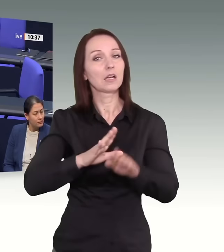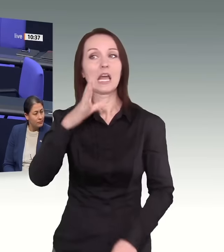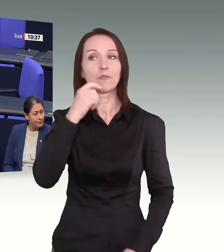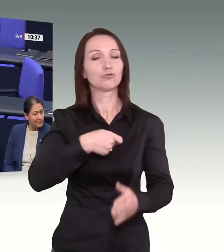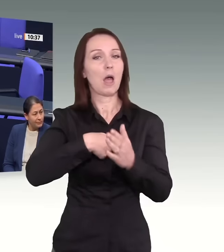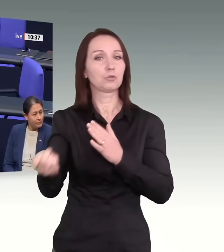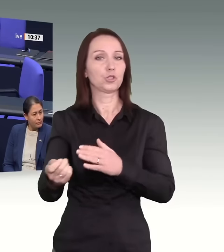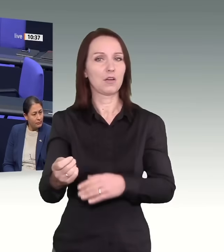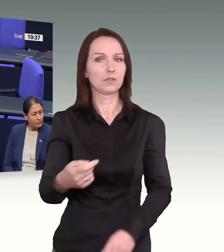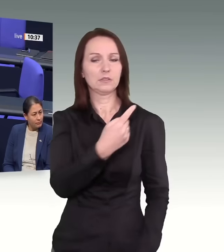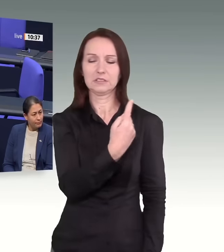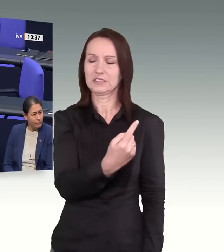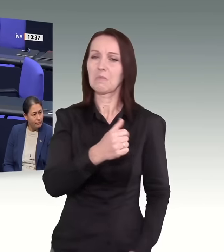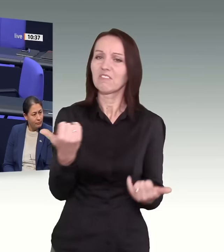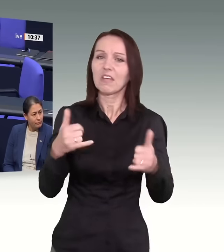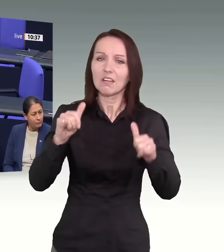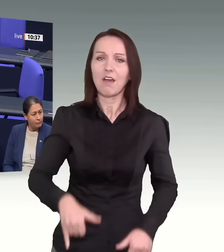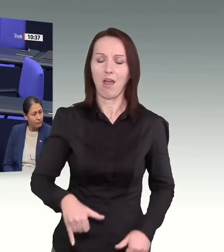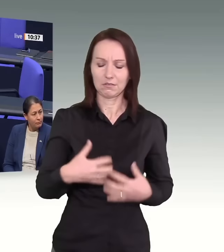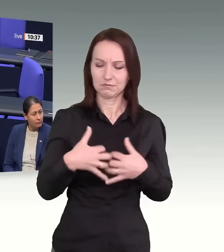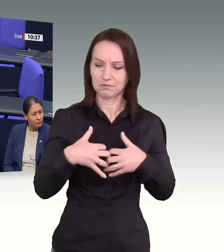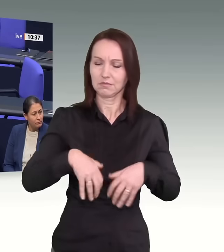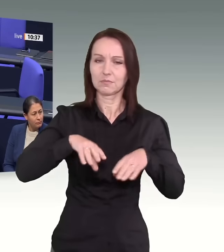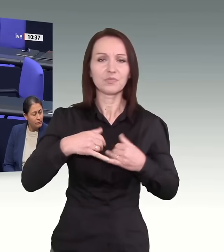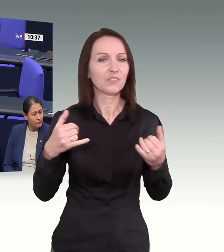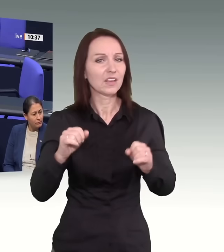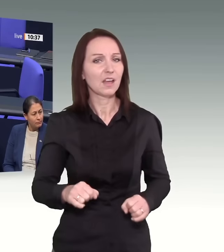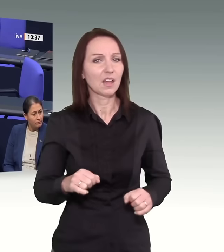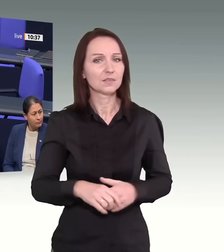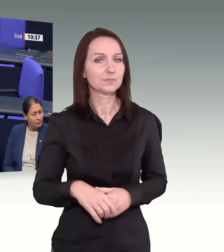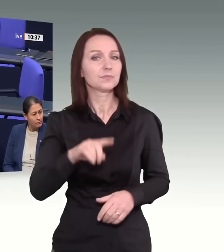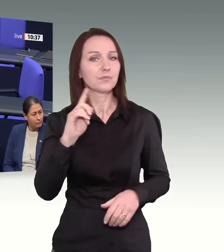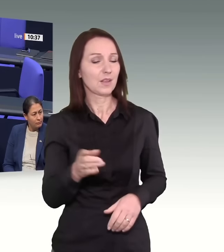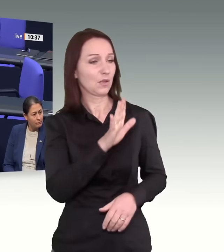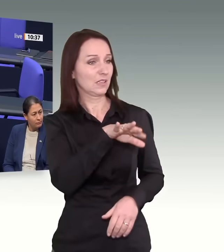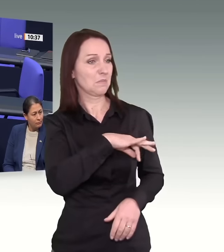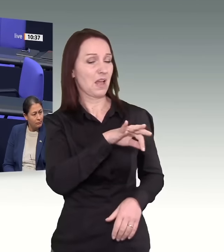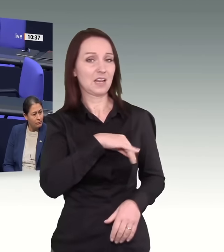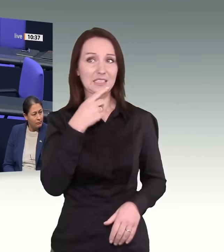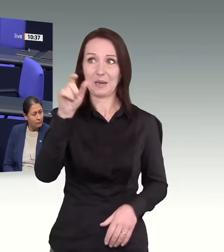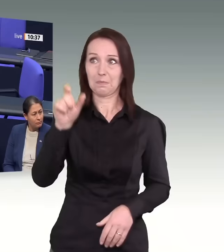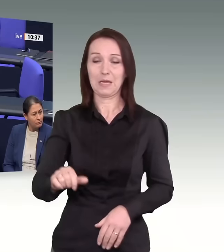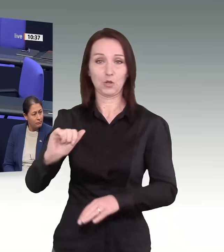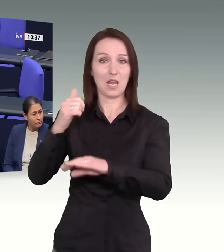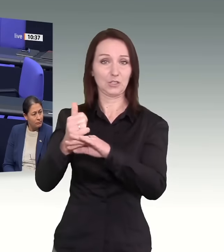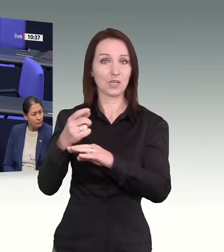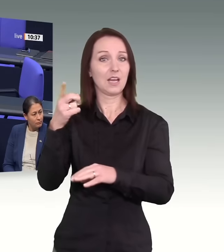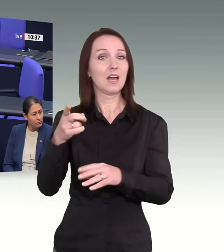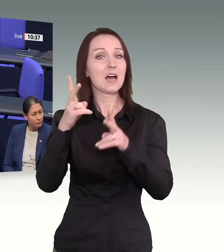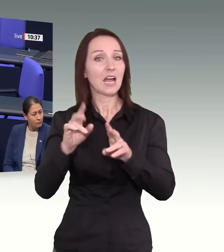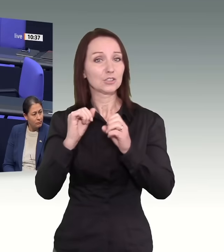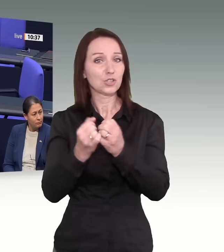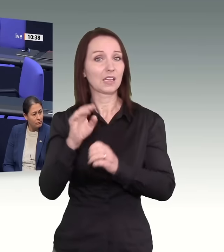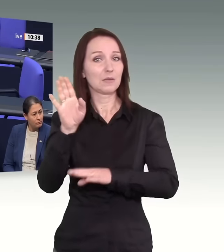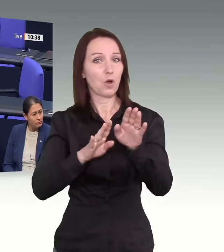Und wie stehen Sie dazu, dass Ihre Partei jemanden aufstellt, von dem Sie sagen, er wolle die Demokratie, die Menschenrechte und die Rechtsstaatlichkeit abschaffen?